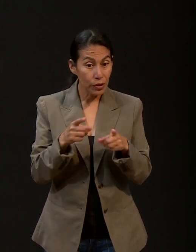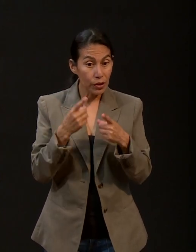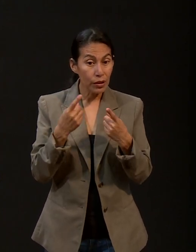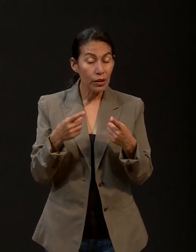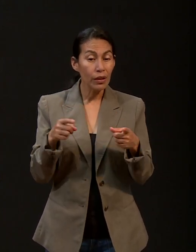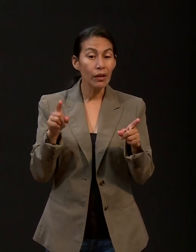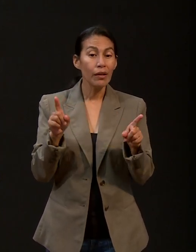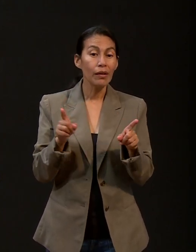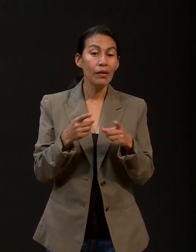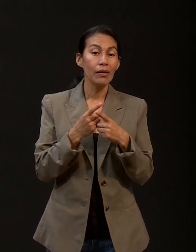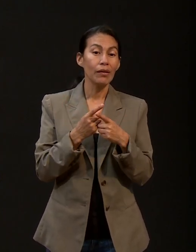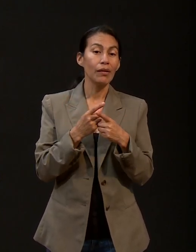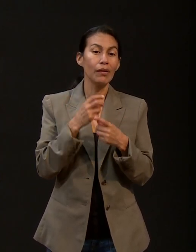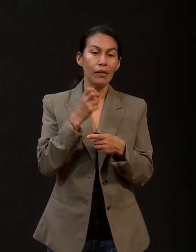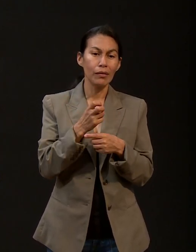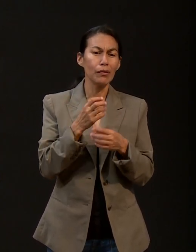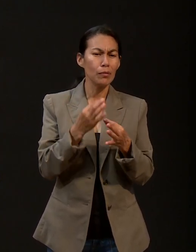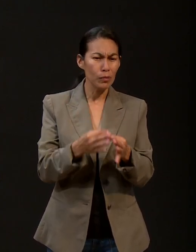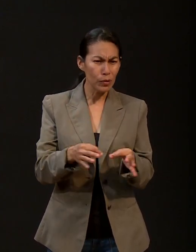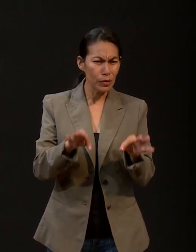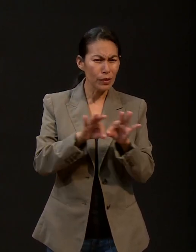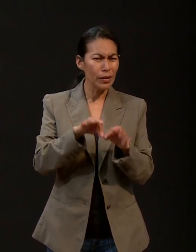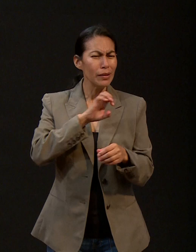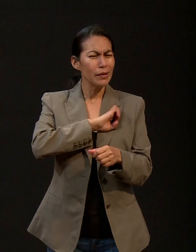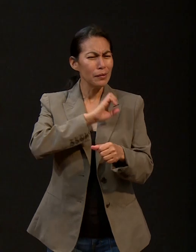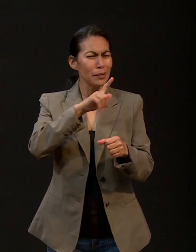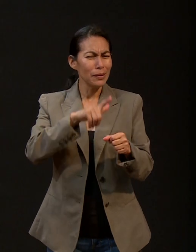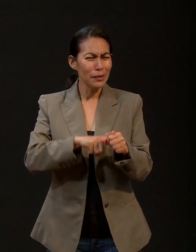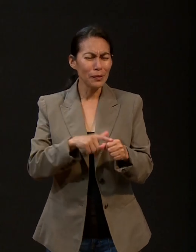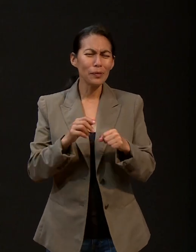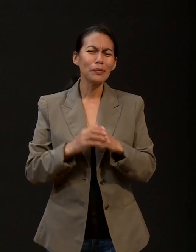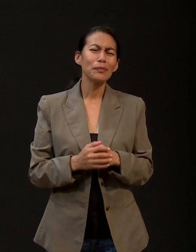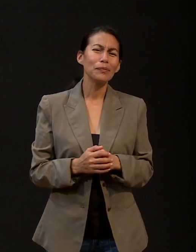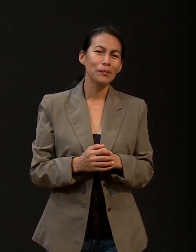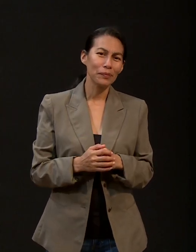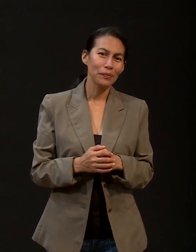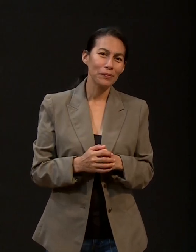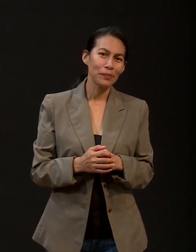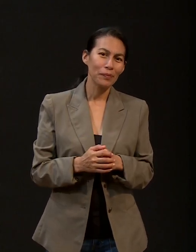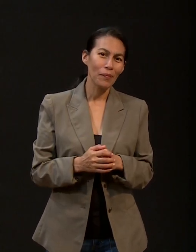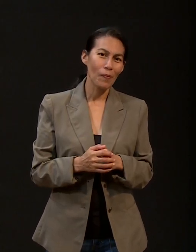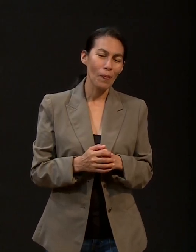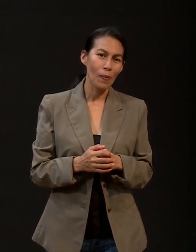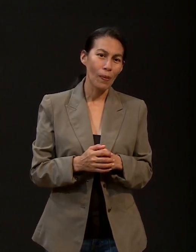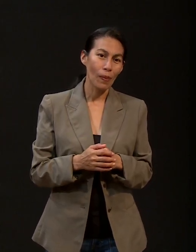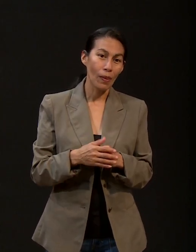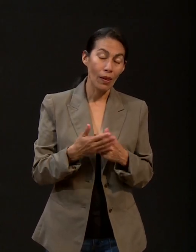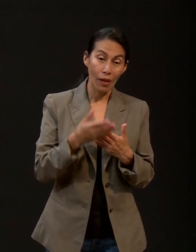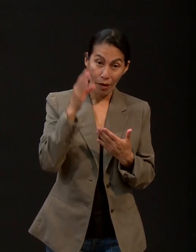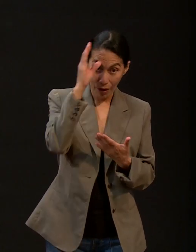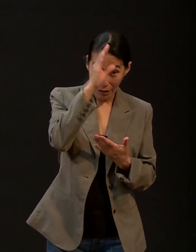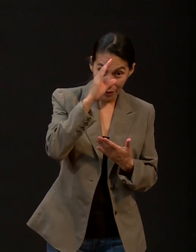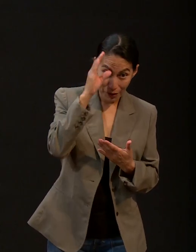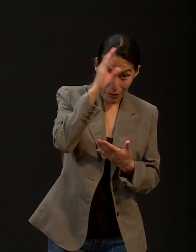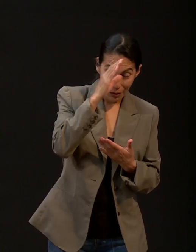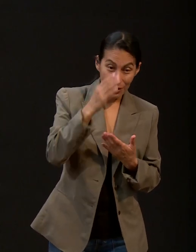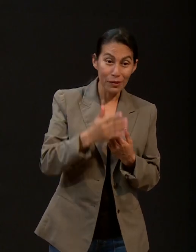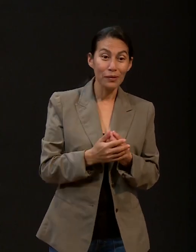establece un vínculo muy especial, ¿no? Bueno, la ciencia cada vez corrobora muchos de estos,